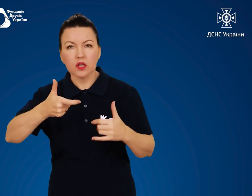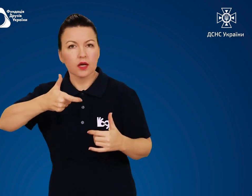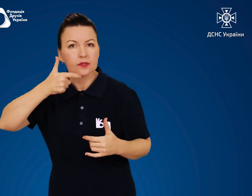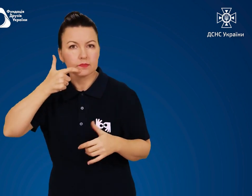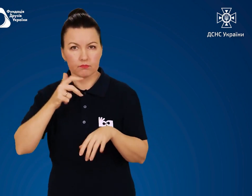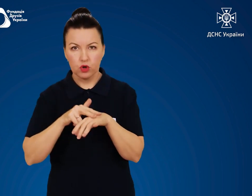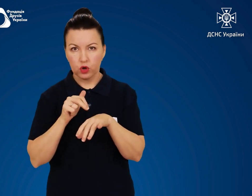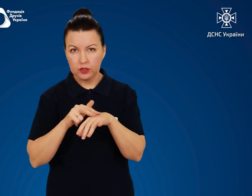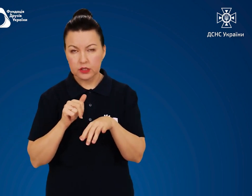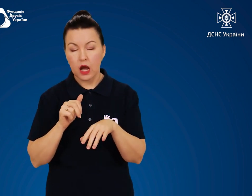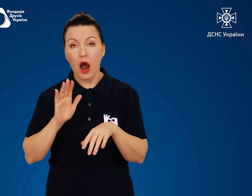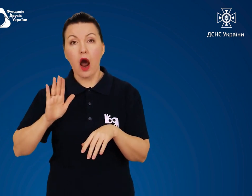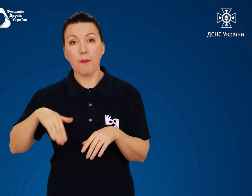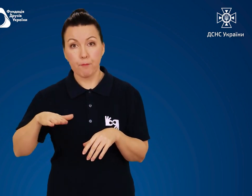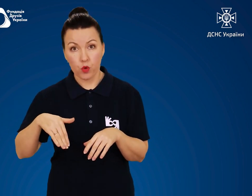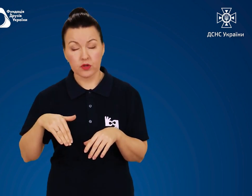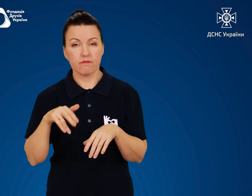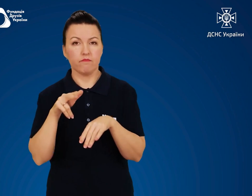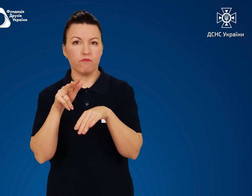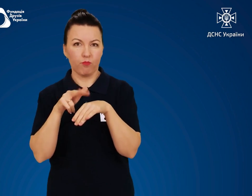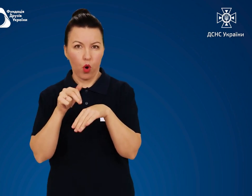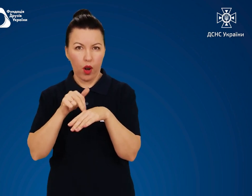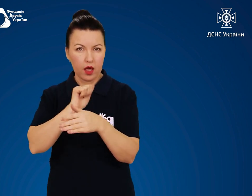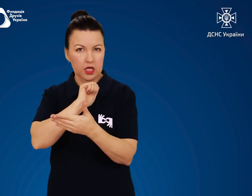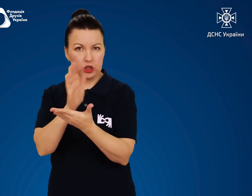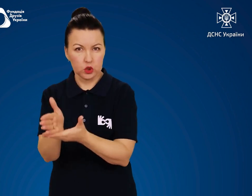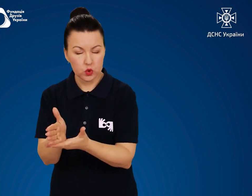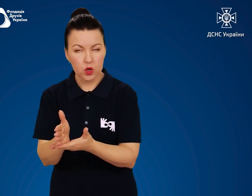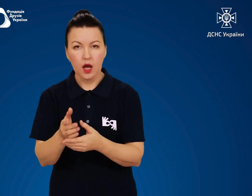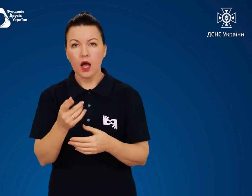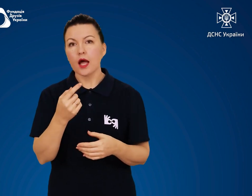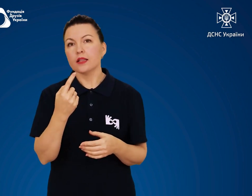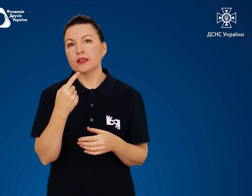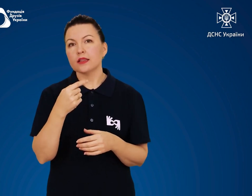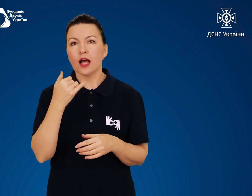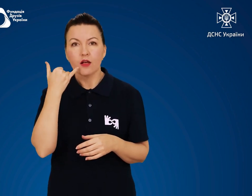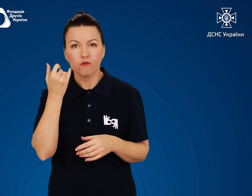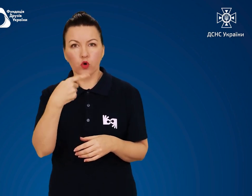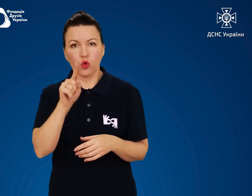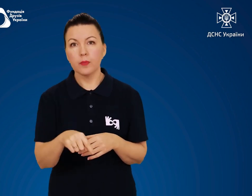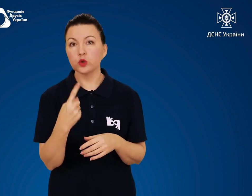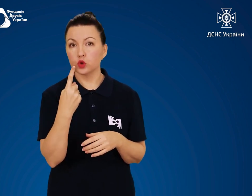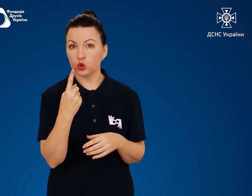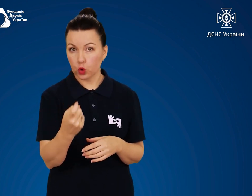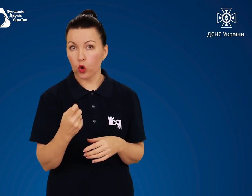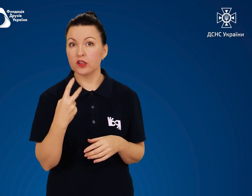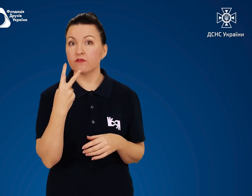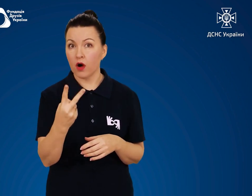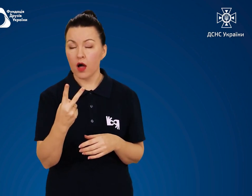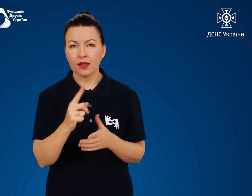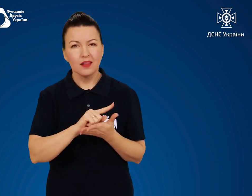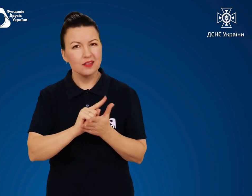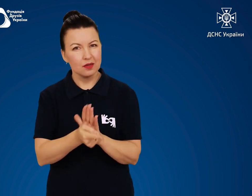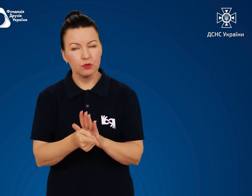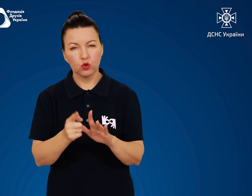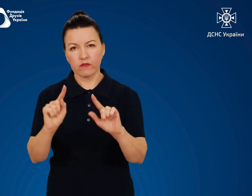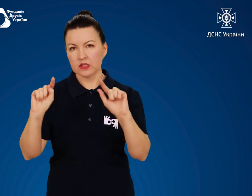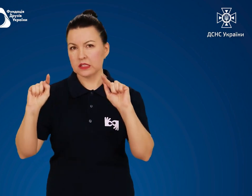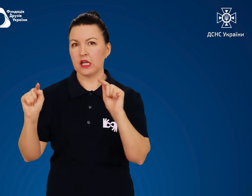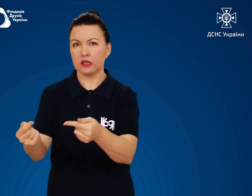вузол зв'язку, а потім в поліцію за телефоном 102 для термінового затримання того,